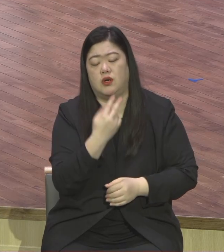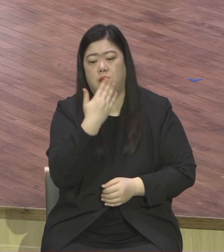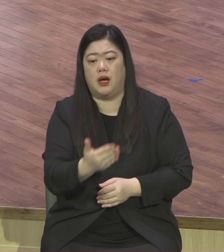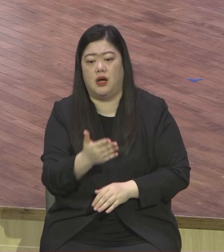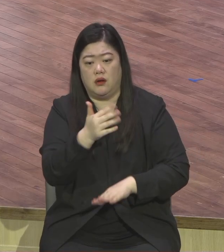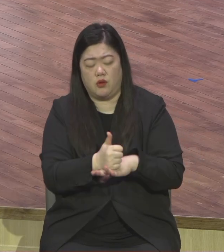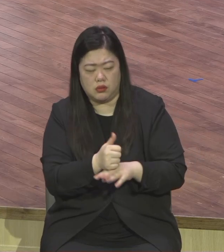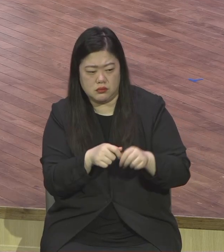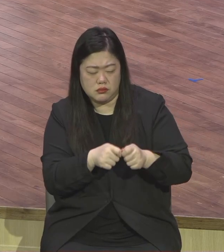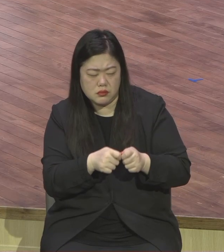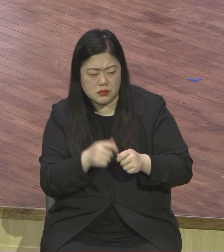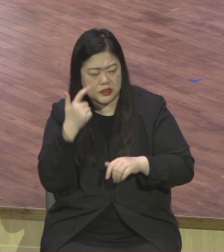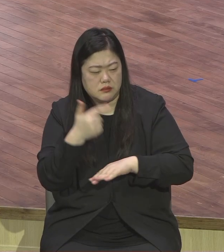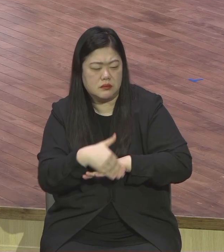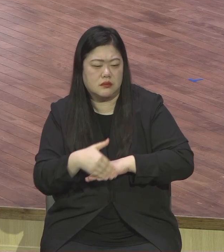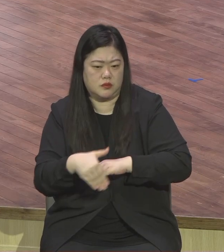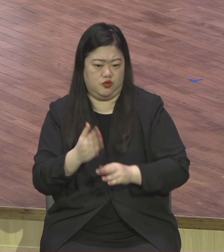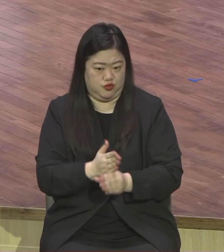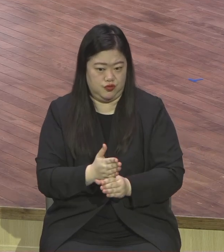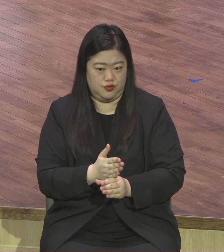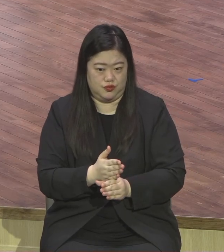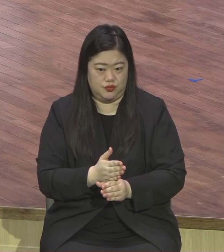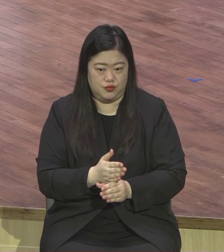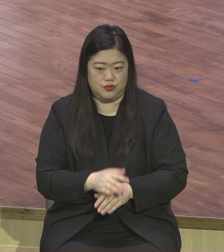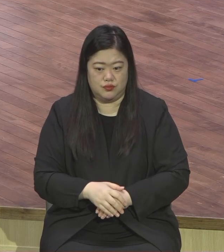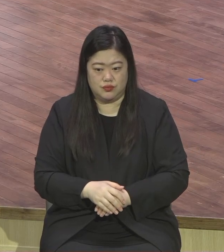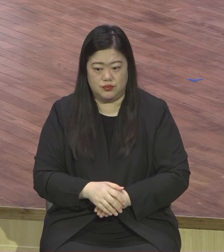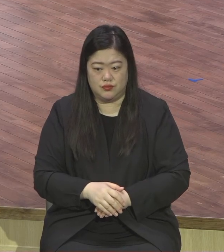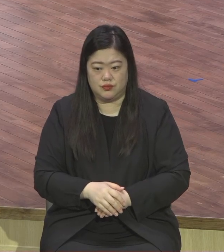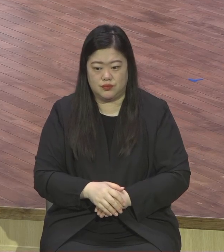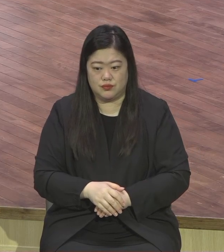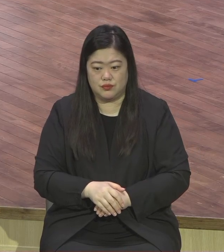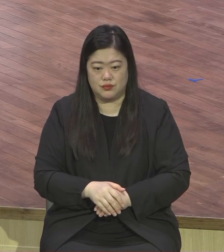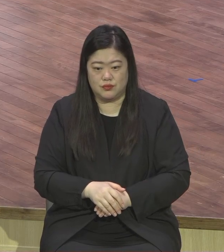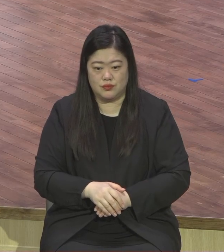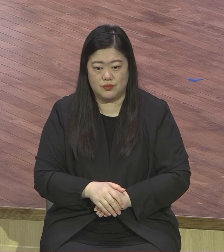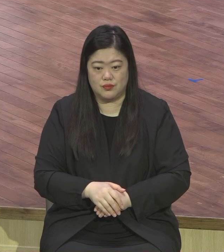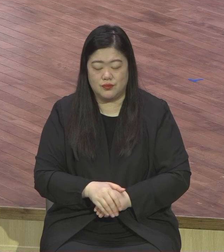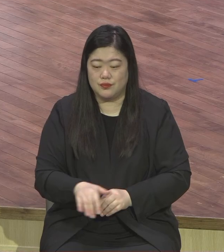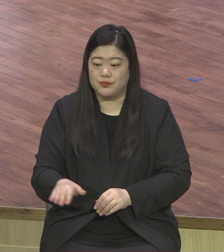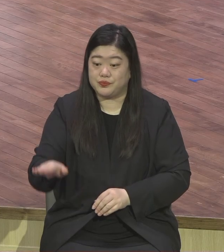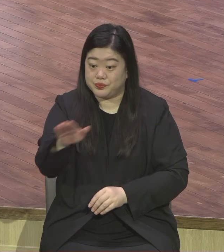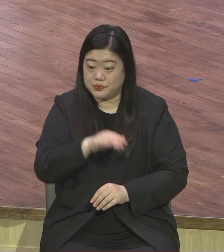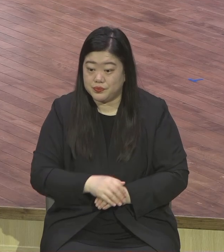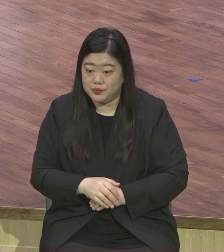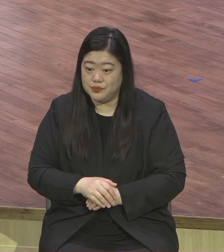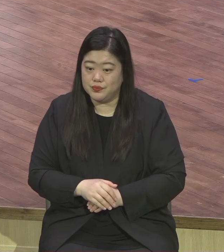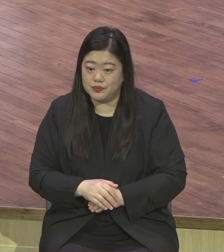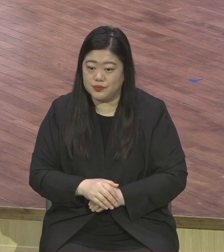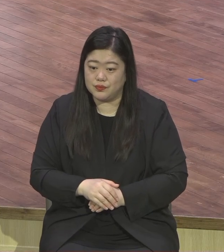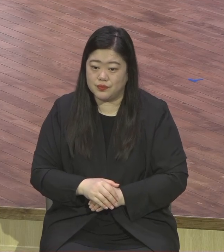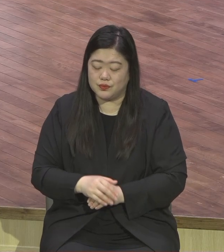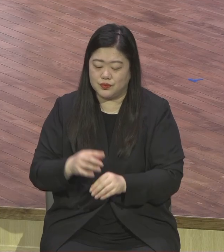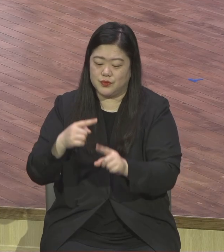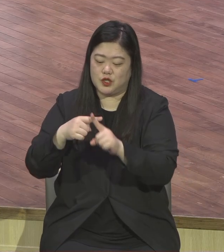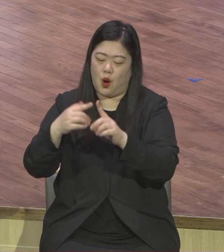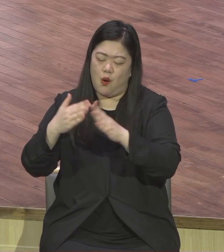전략이 진행될 줄 믿으시기 바랍니다. 기대하세요. 하나님께서 이렇게 헌당이 되지 않으면 할 수가 없어요.